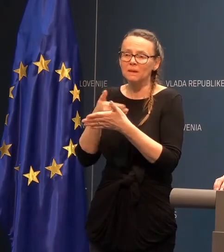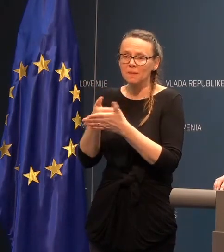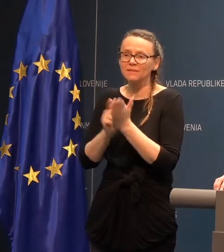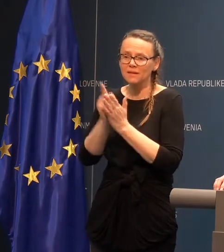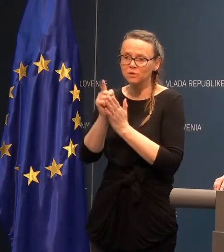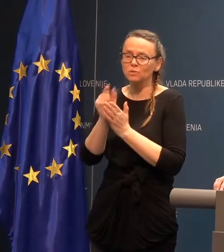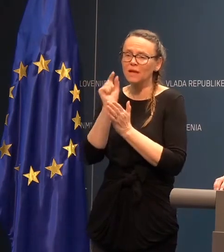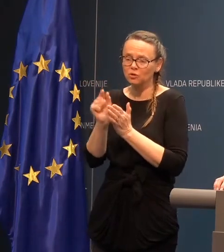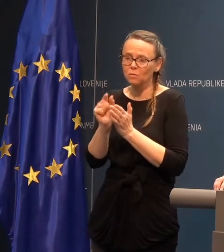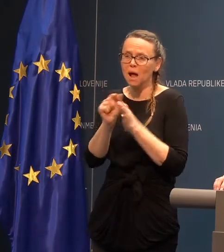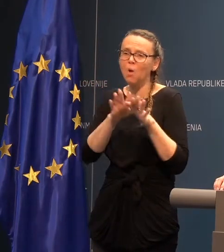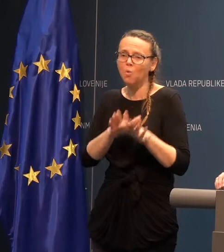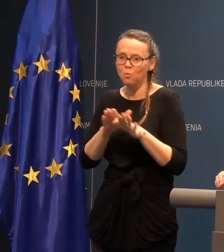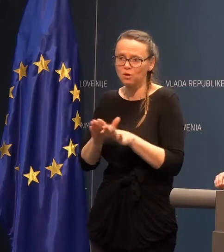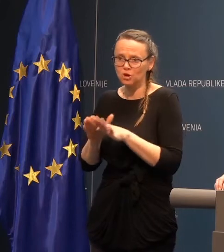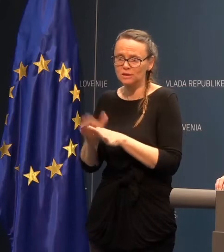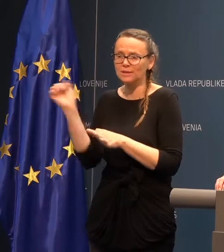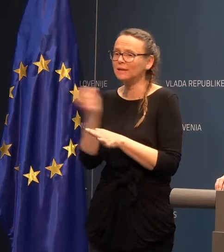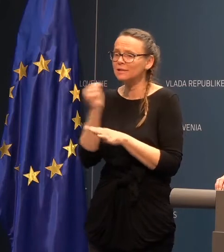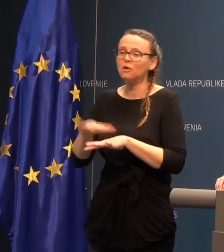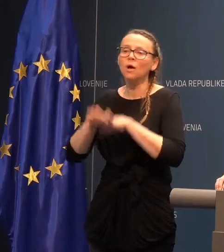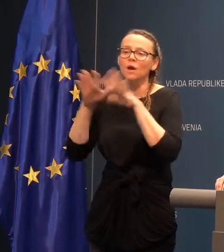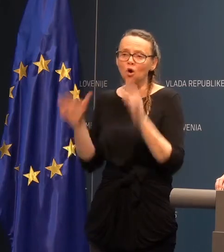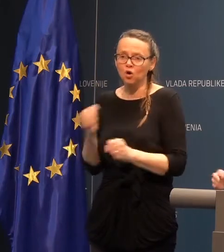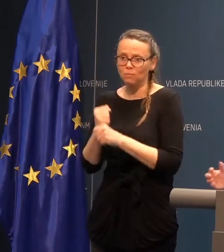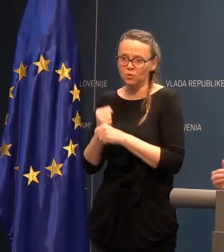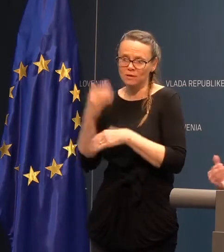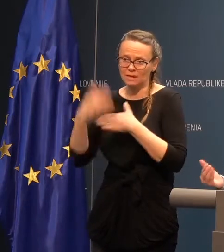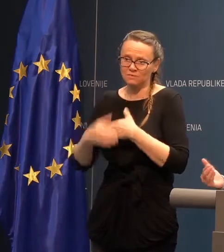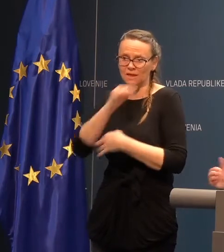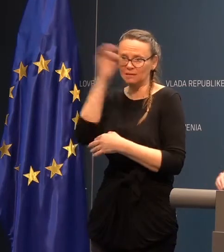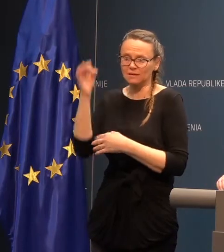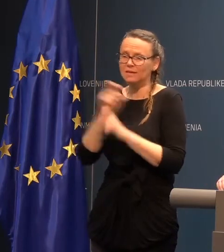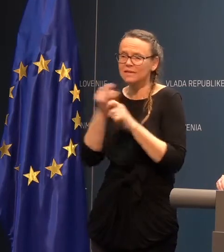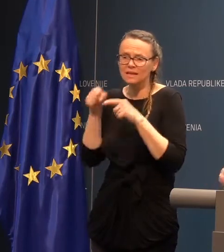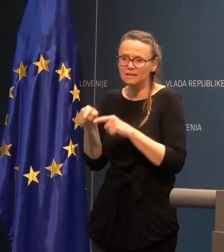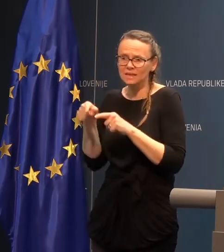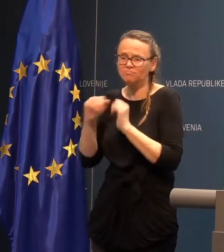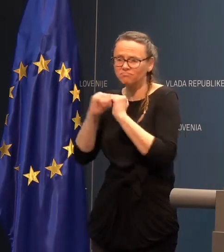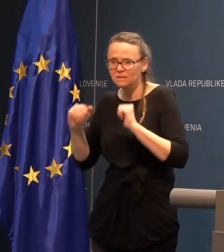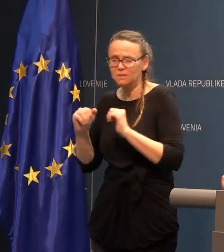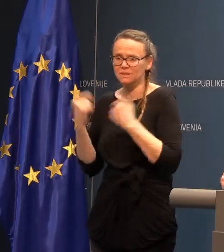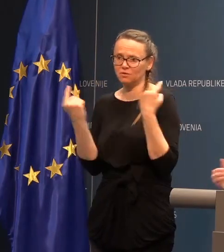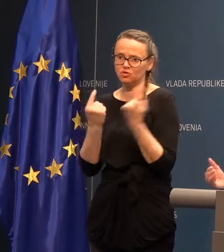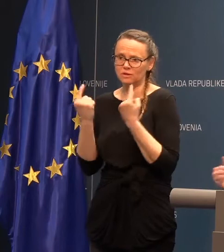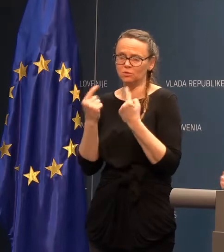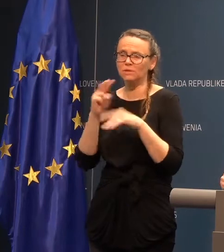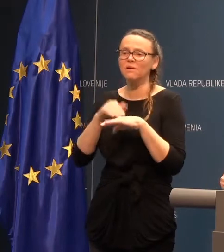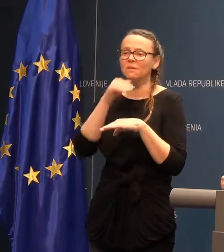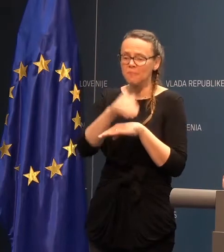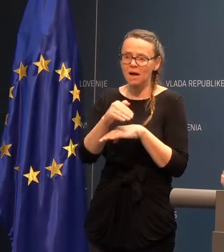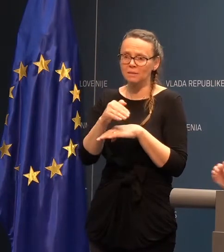je nekoliko upočesnil, ker je pač ogromno delja v zadnjih dneh zaradi te specifične situacije tako v Mariboru, v